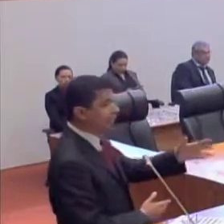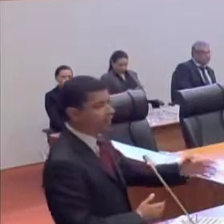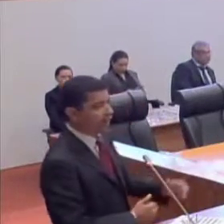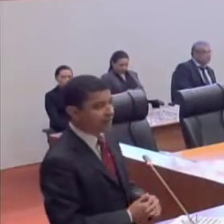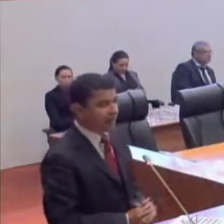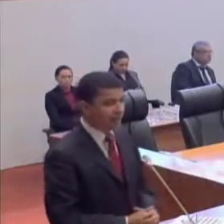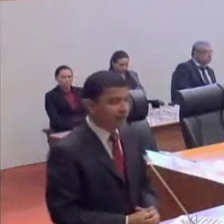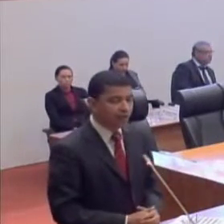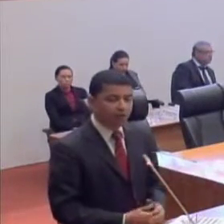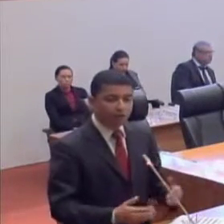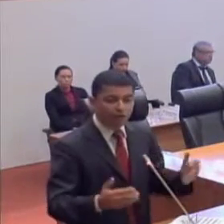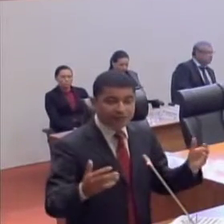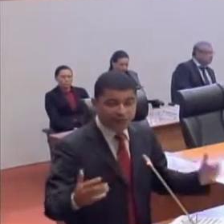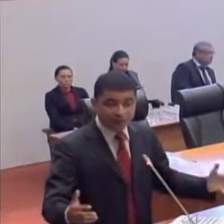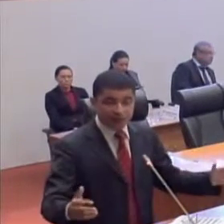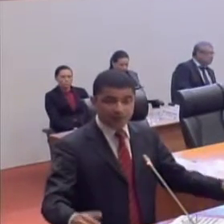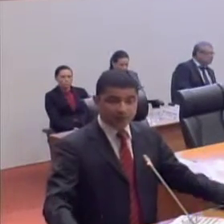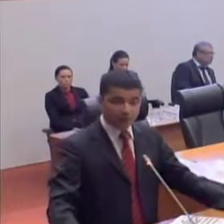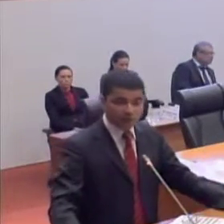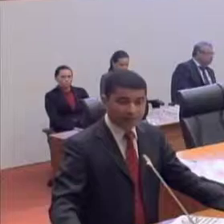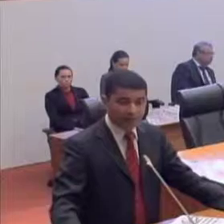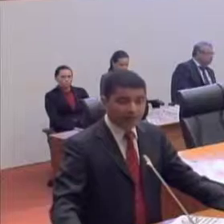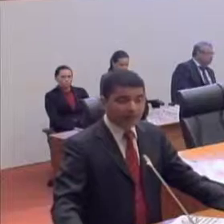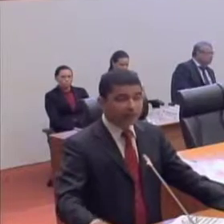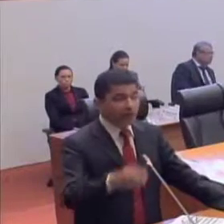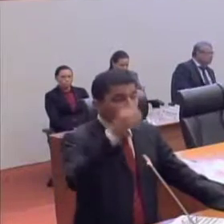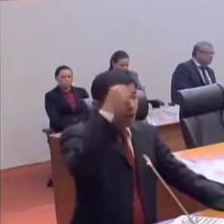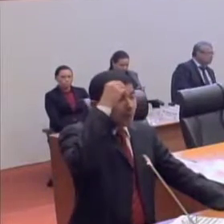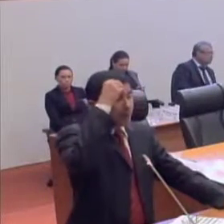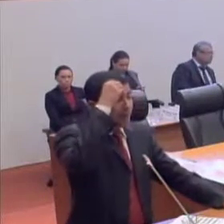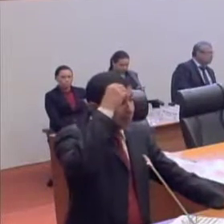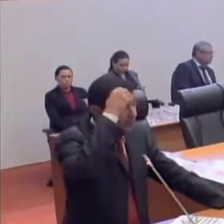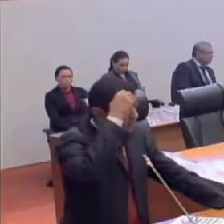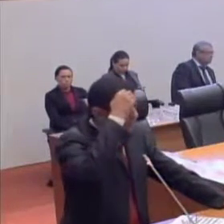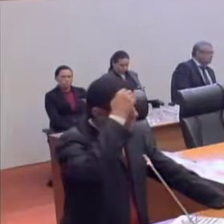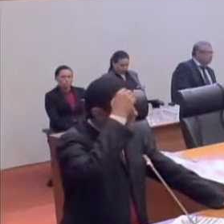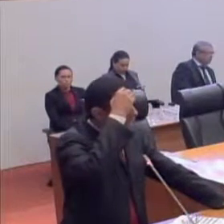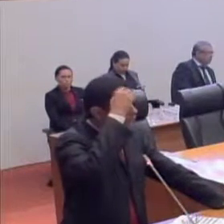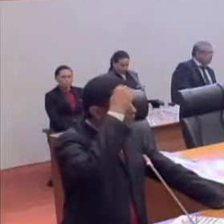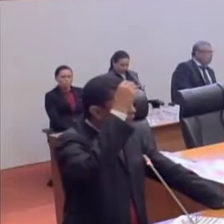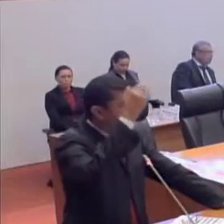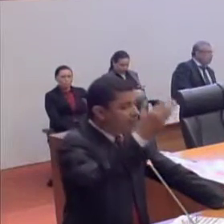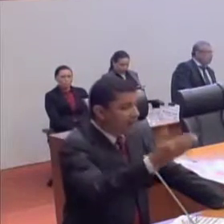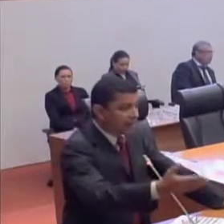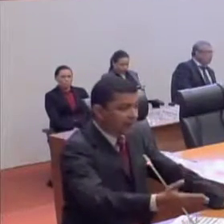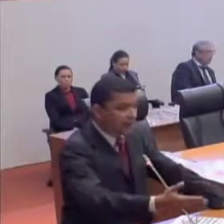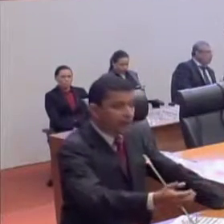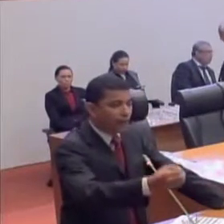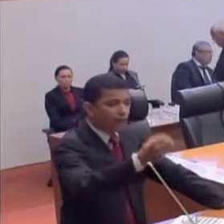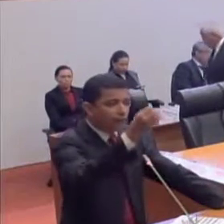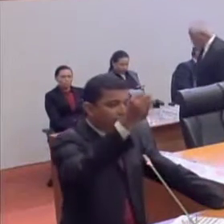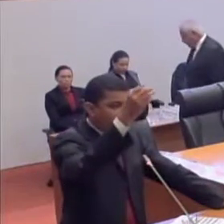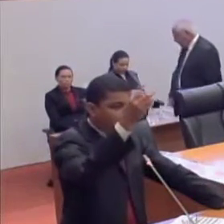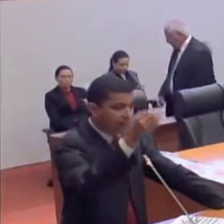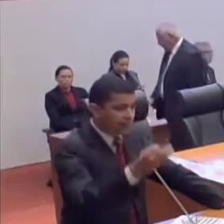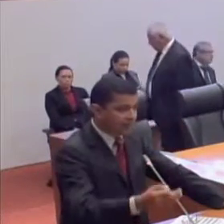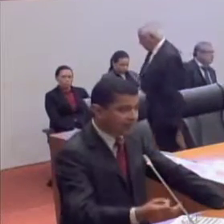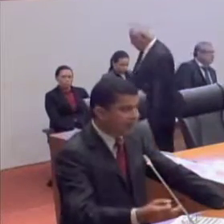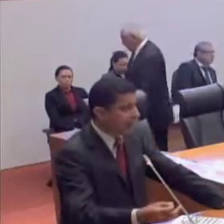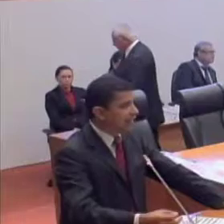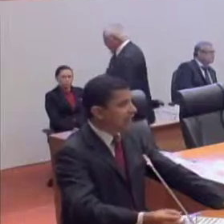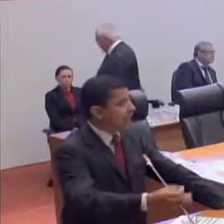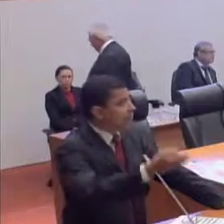estive na localidade, eu conversei com as pessoas. Então, o meu apelo é ao governo do Maranhão, à governadora